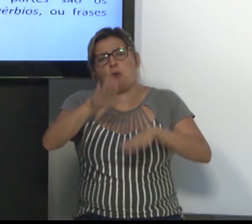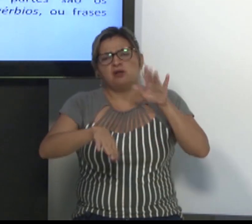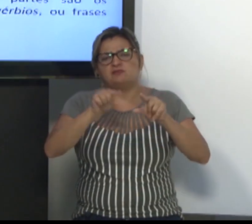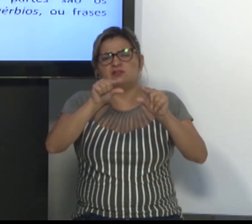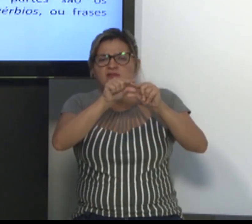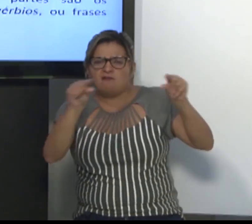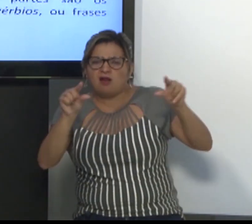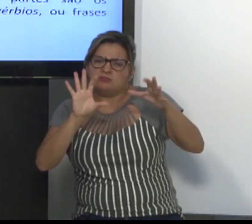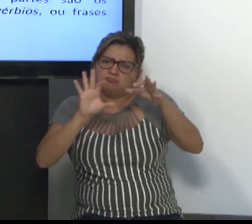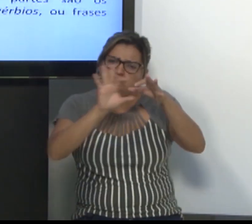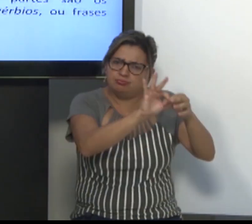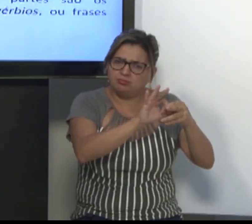algumas frases.